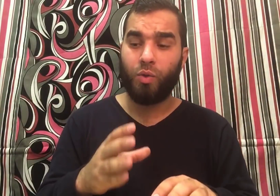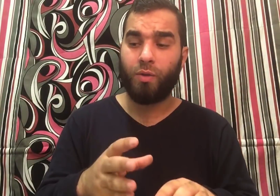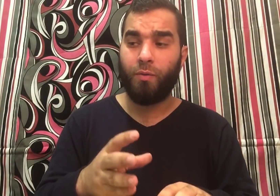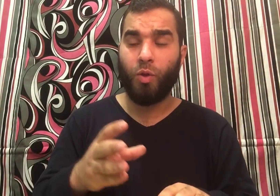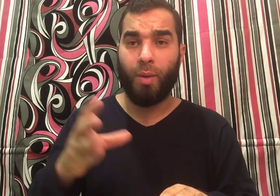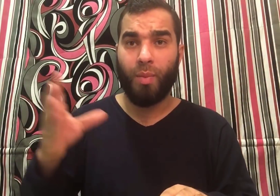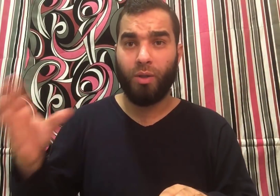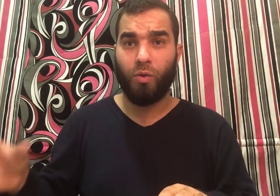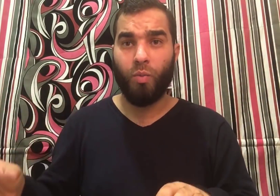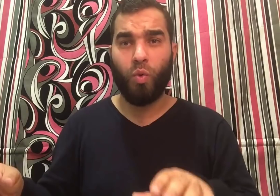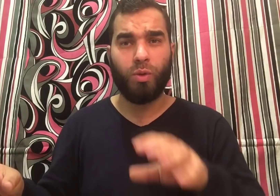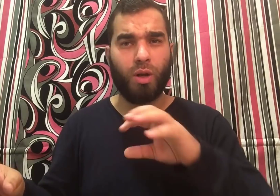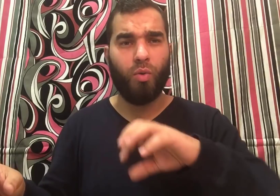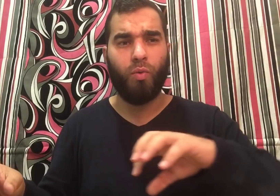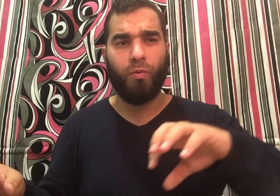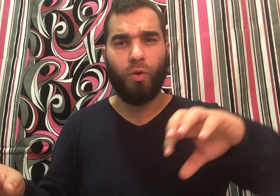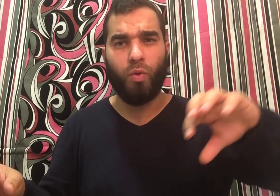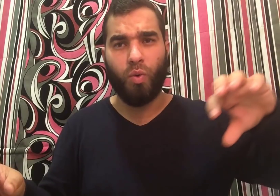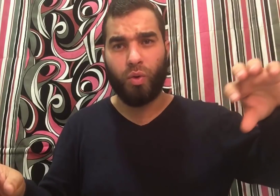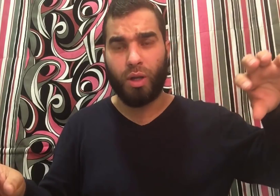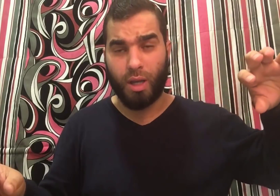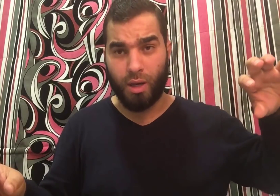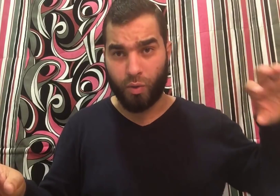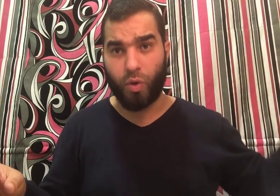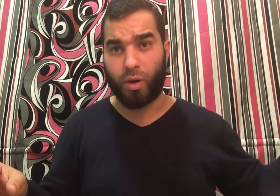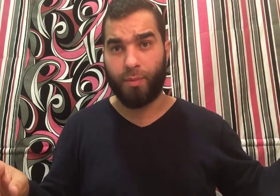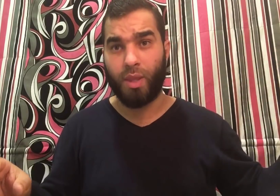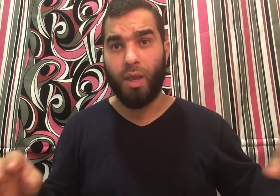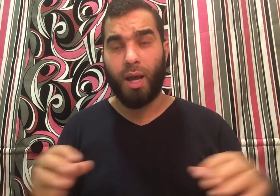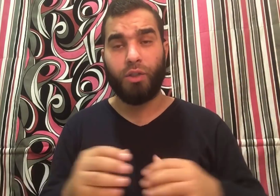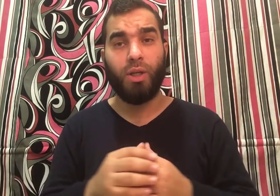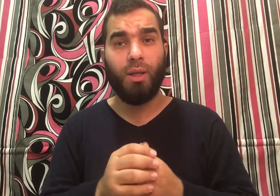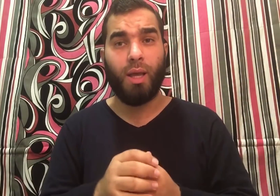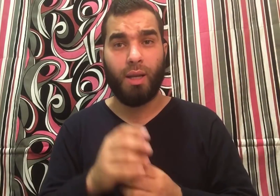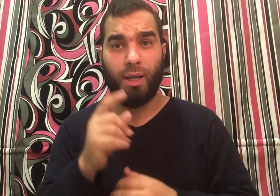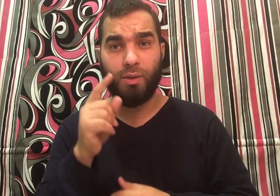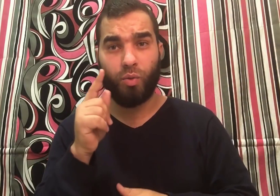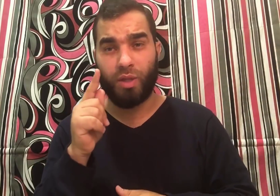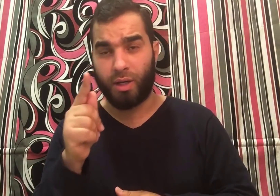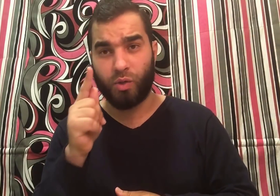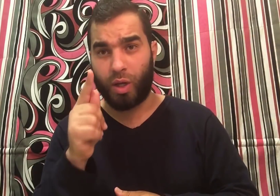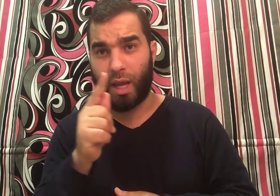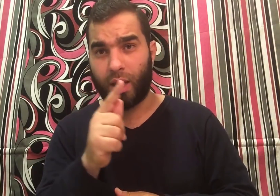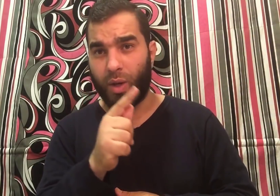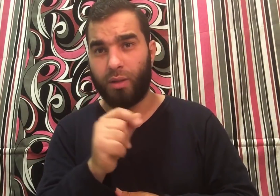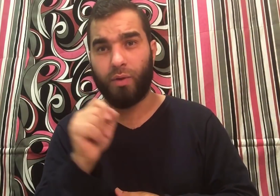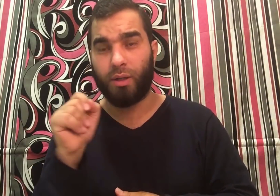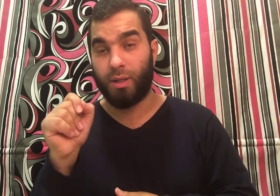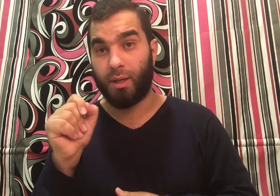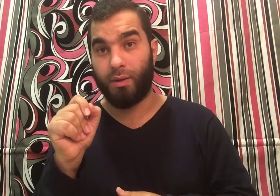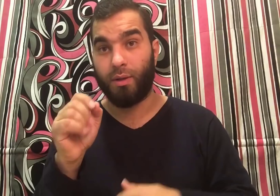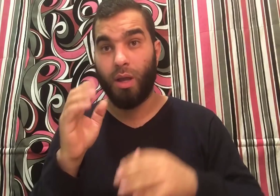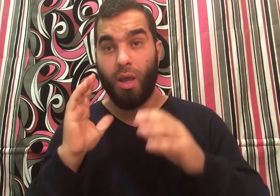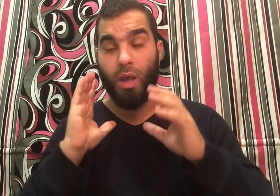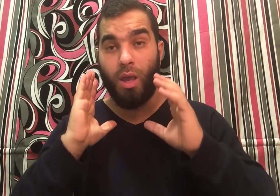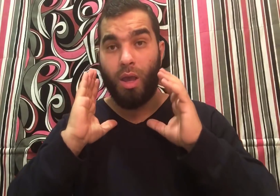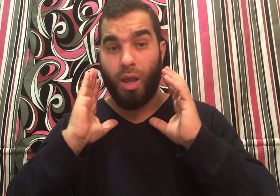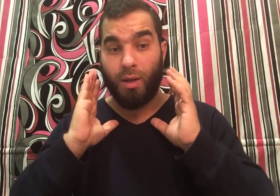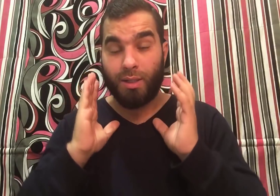يصفضوا عن بعض الأمور ويتركوا في الأمور الأخرى عشان كده أنا عايزكم تركزوا على حاجة واحدة فقط لغير إن